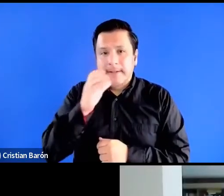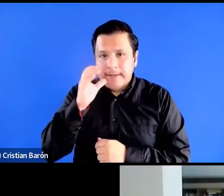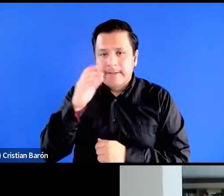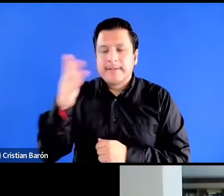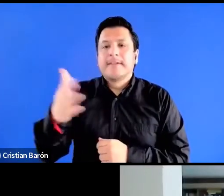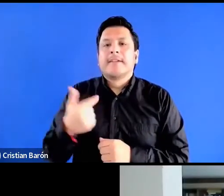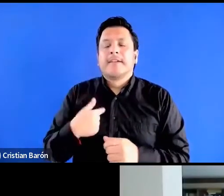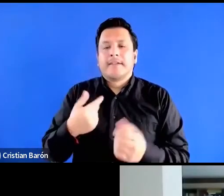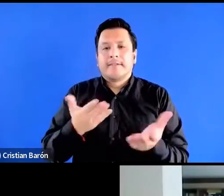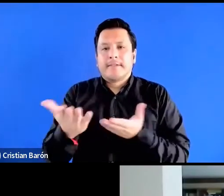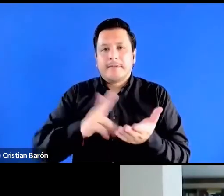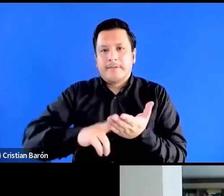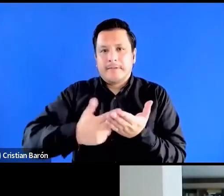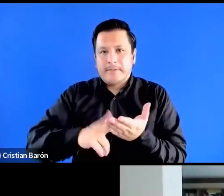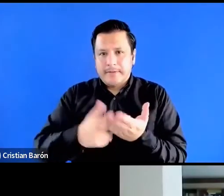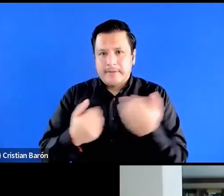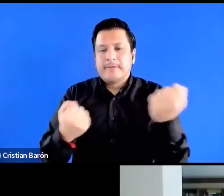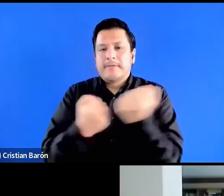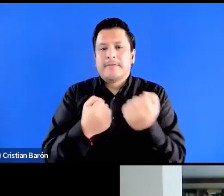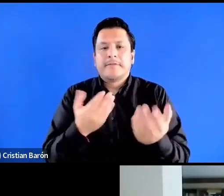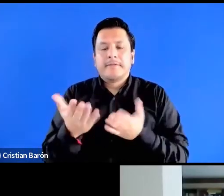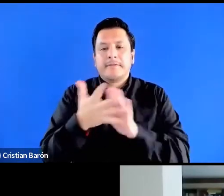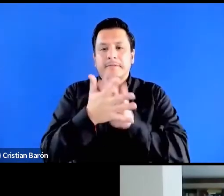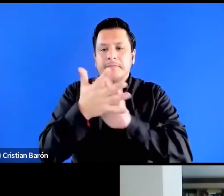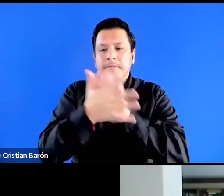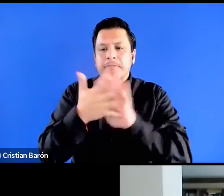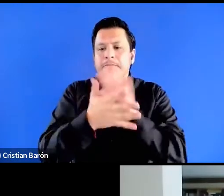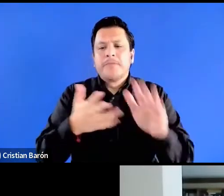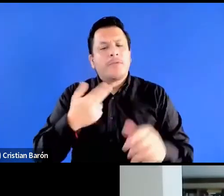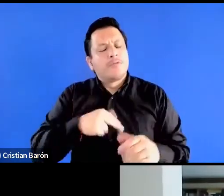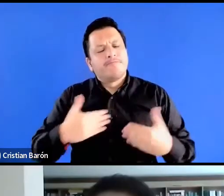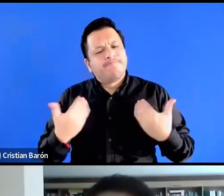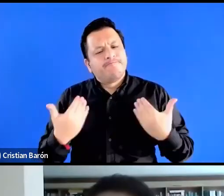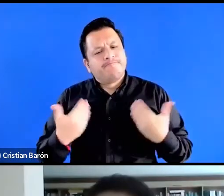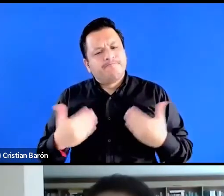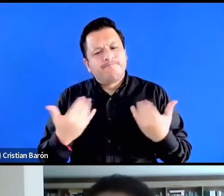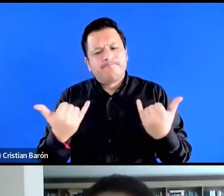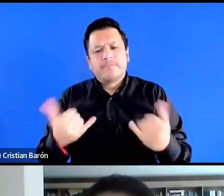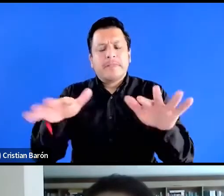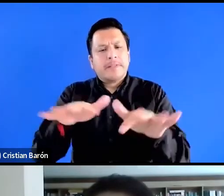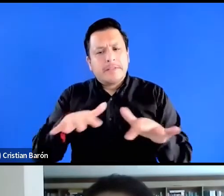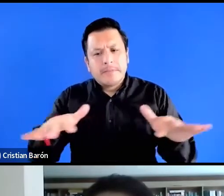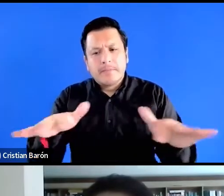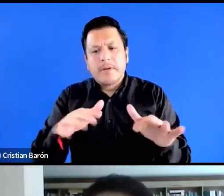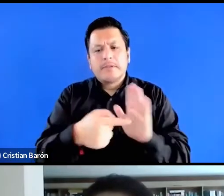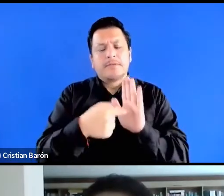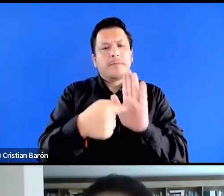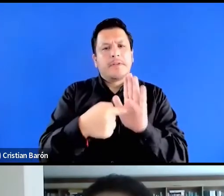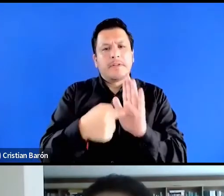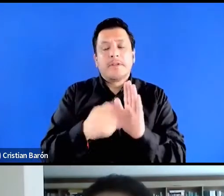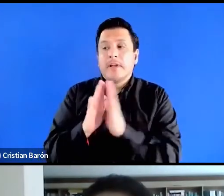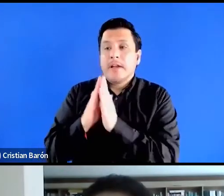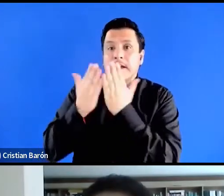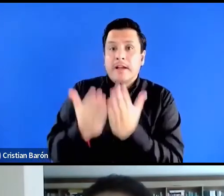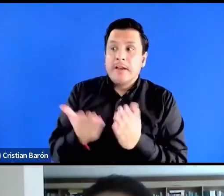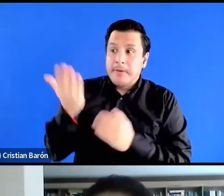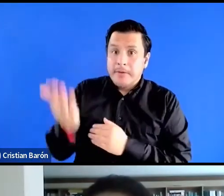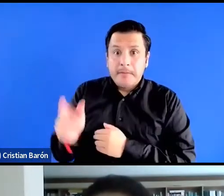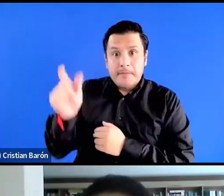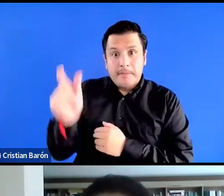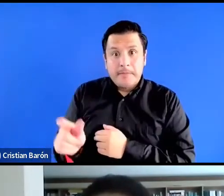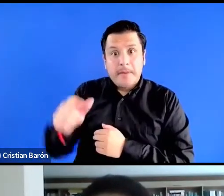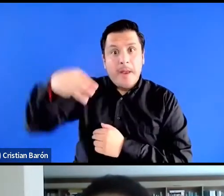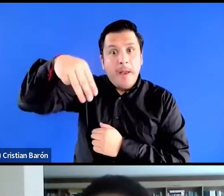la interpretación de señas. Es para nosotros un gusto poder tener este espacio de presentación del libro de Mara, que